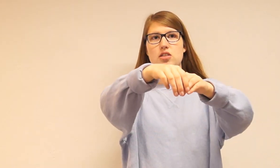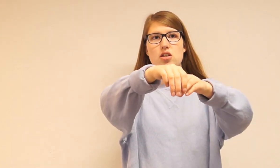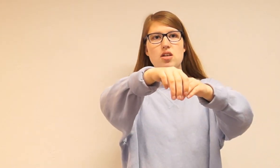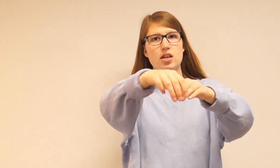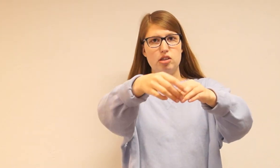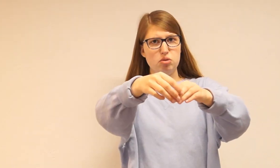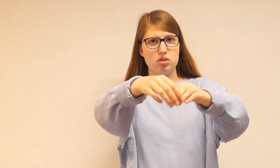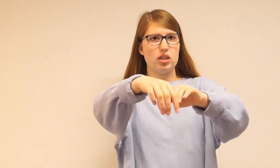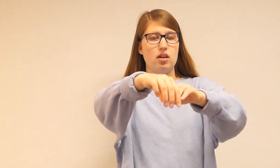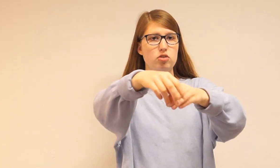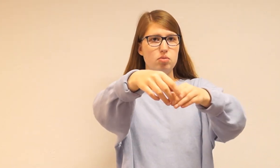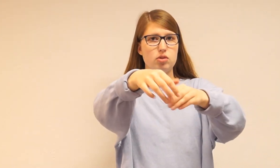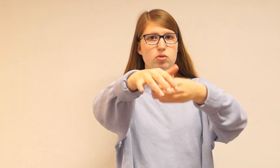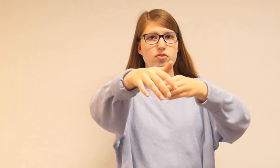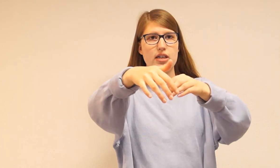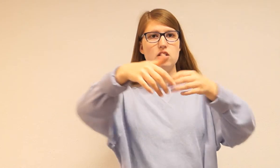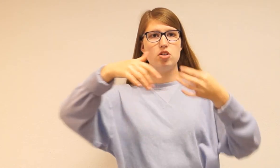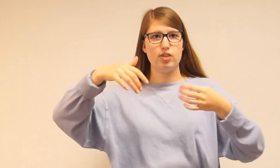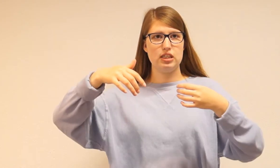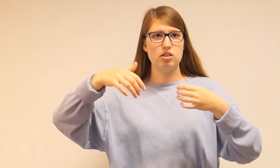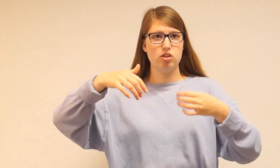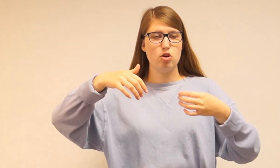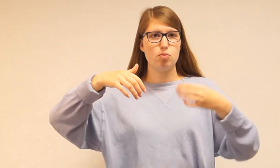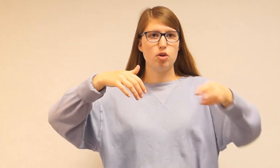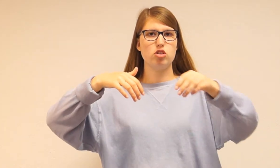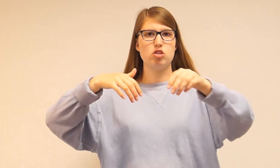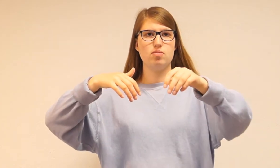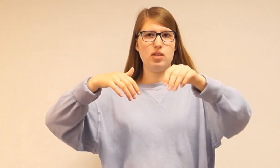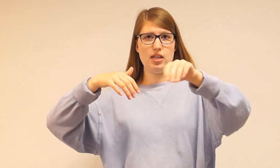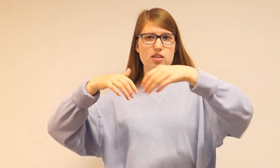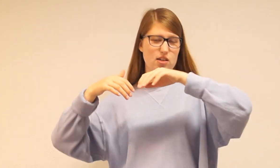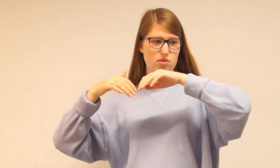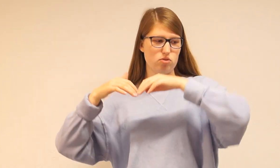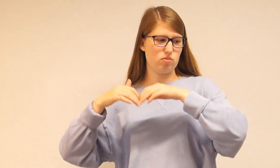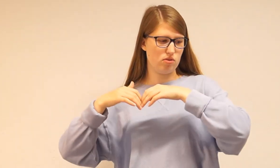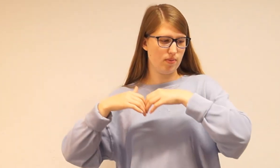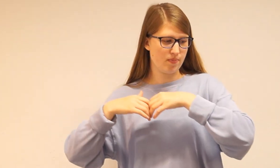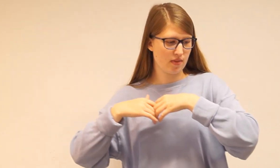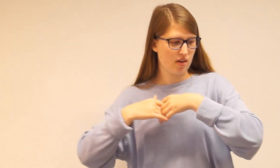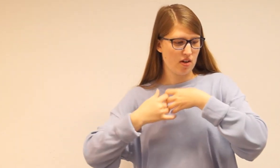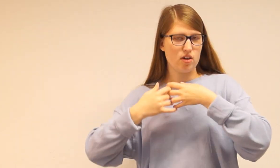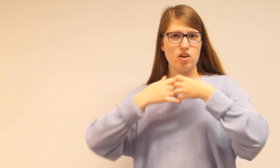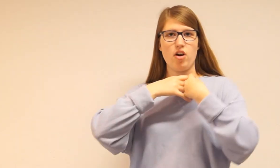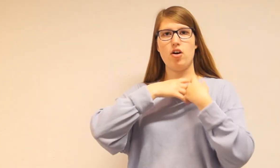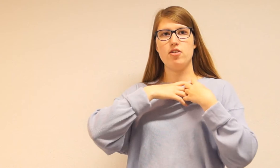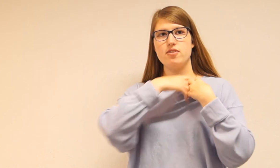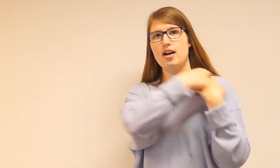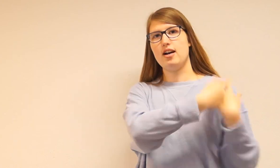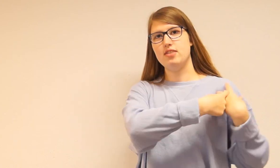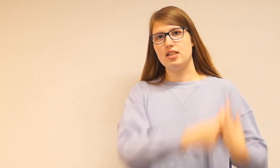så en ny ting Eller en ny person væk Fra det punkt man havde den anden person på Og her har vi det